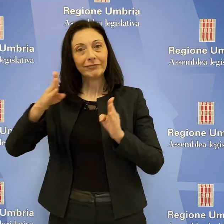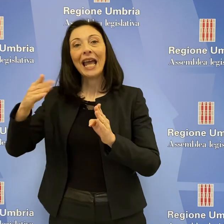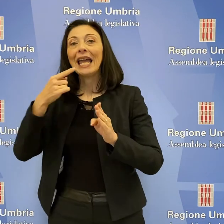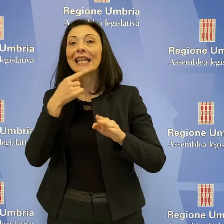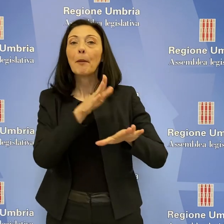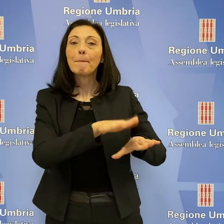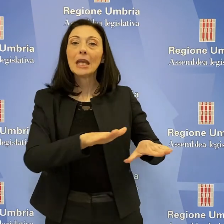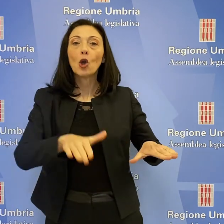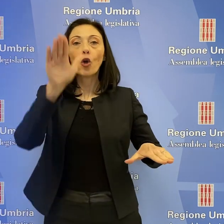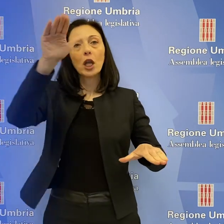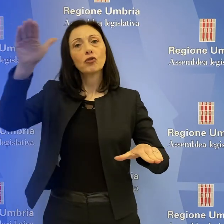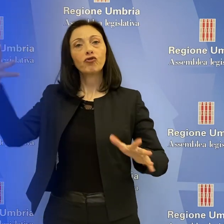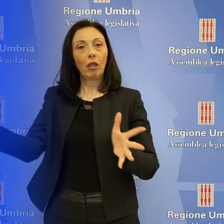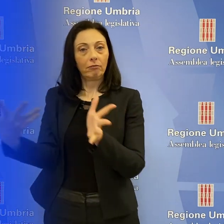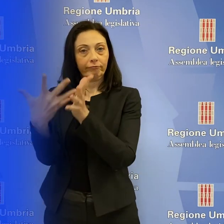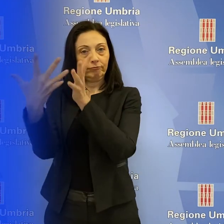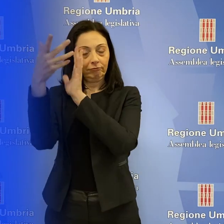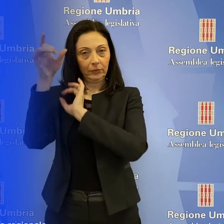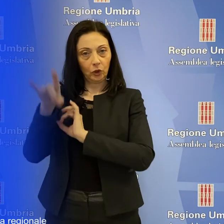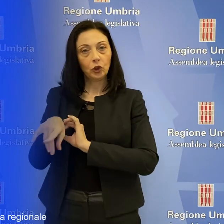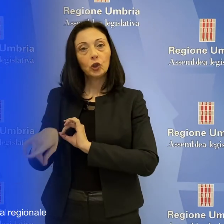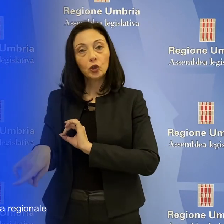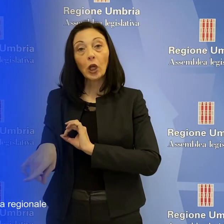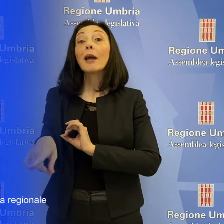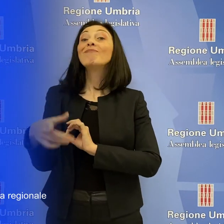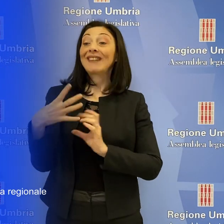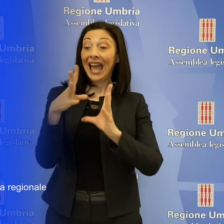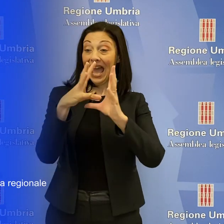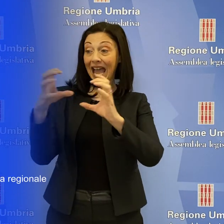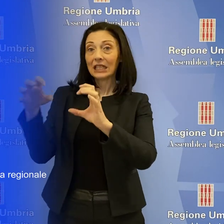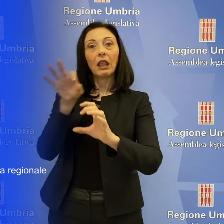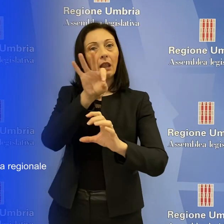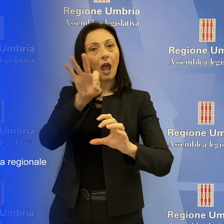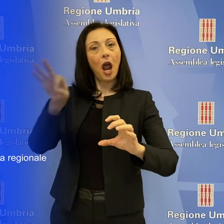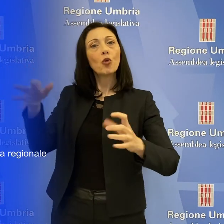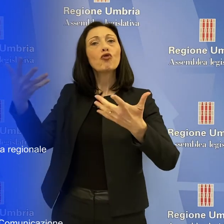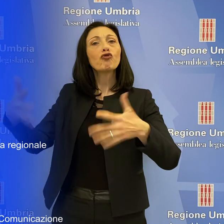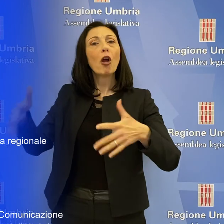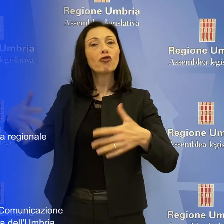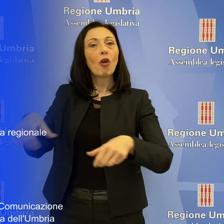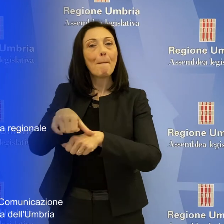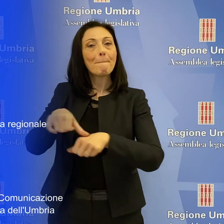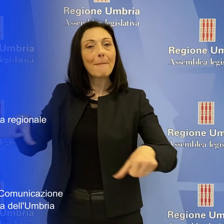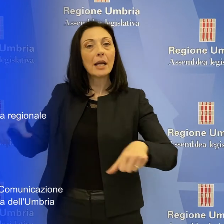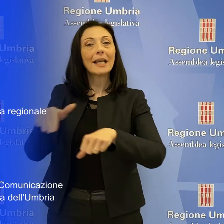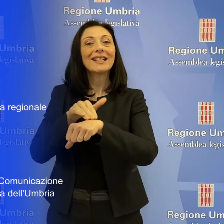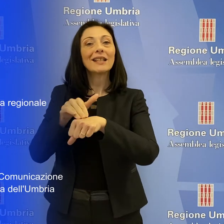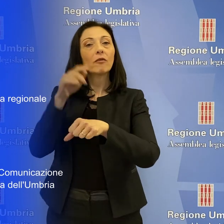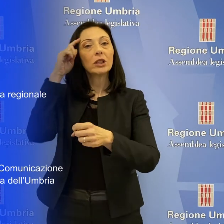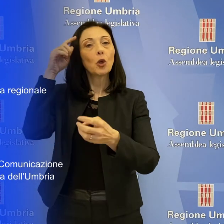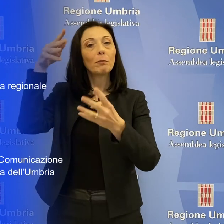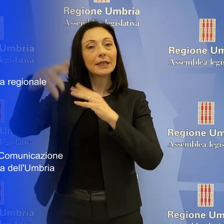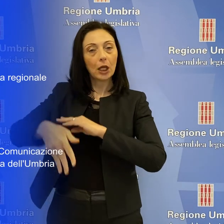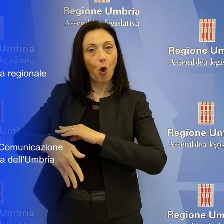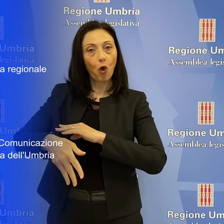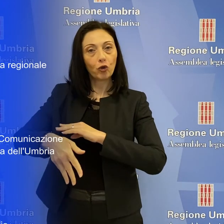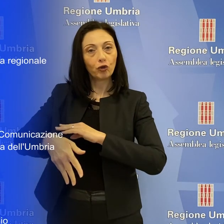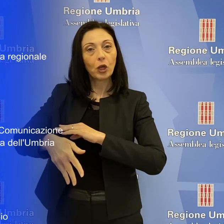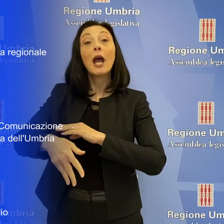maggiore difficoltà. Intanto sono già stati attivati in alcune aziende i servizi di base di psicologia con la definizione